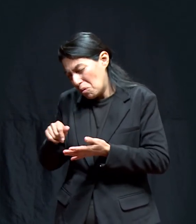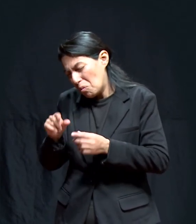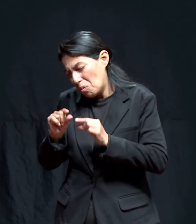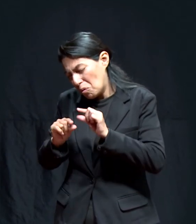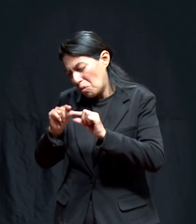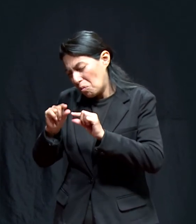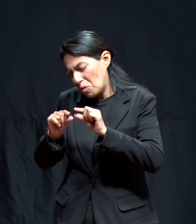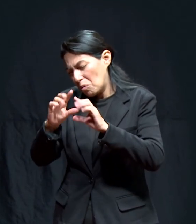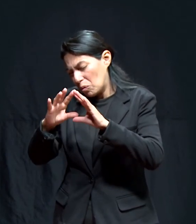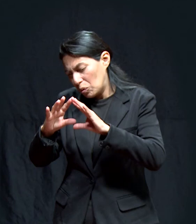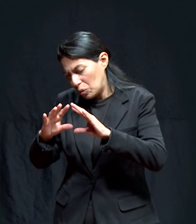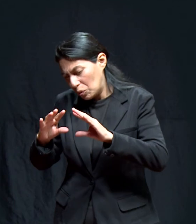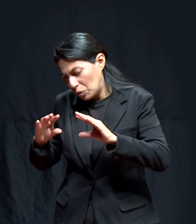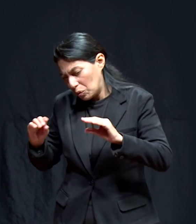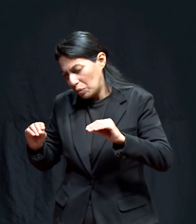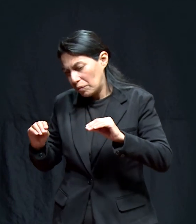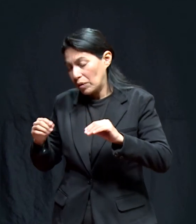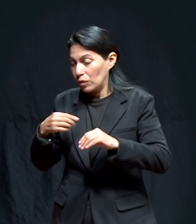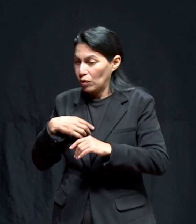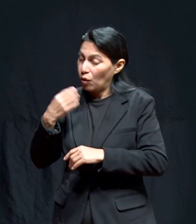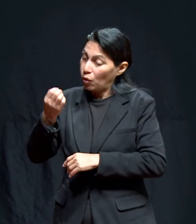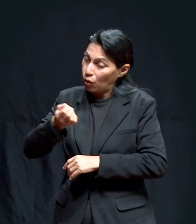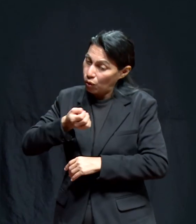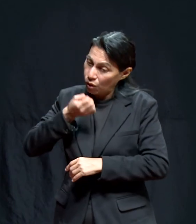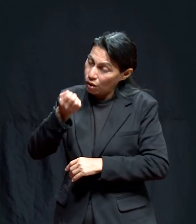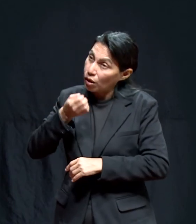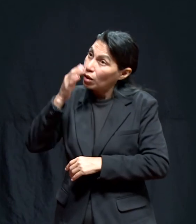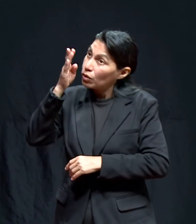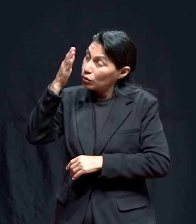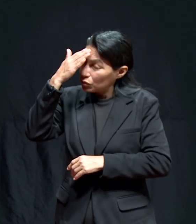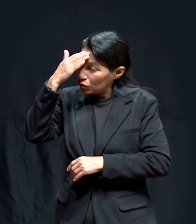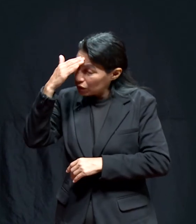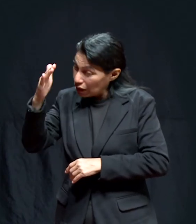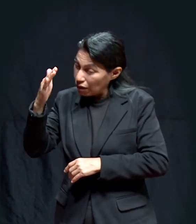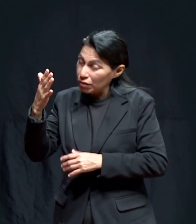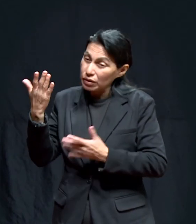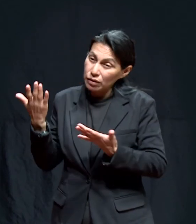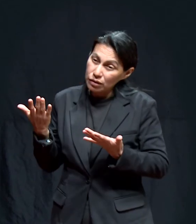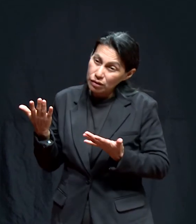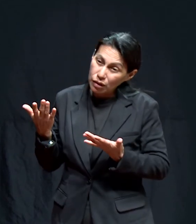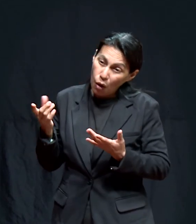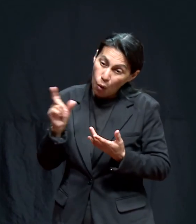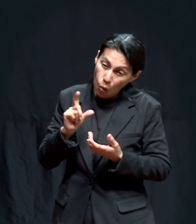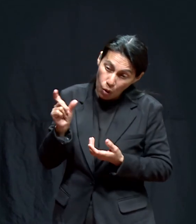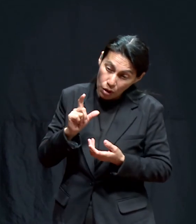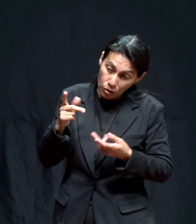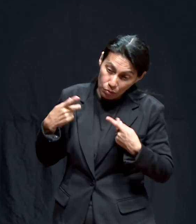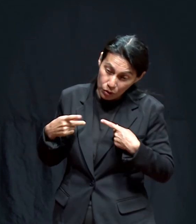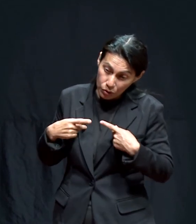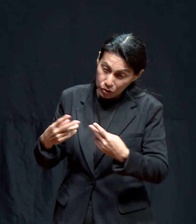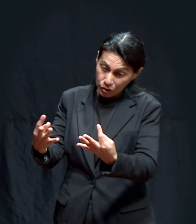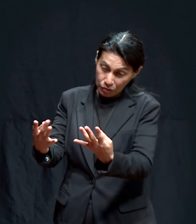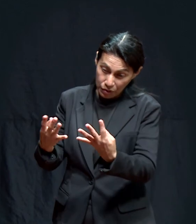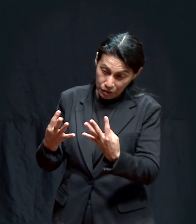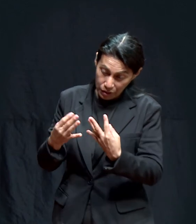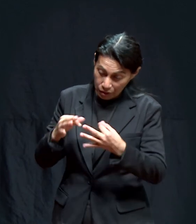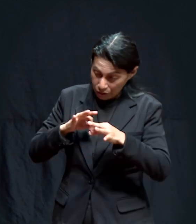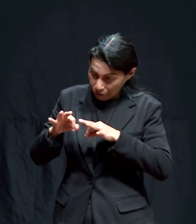sí y este empecé a orar tú sabes señor cuando lo vas a hacer